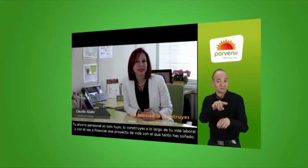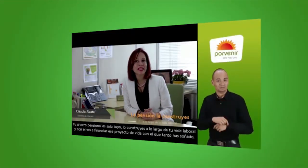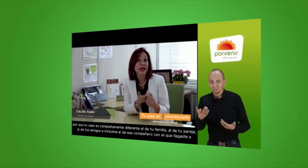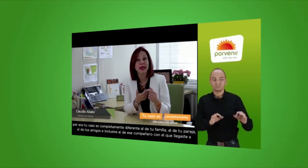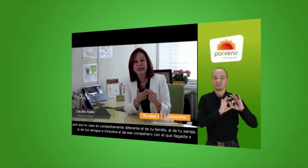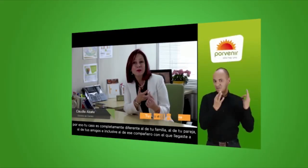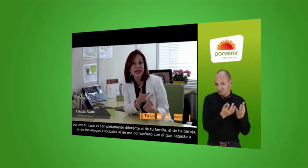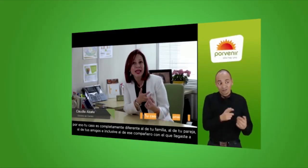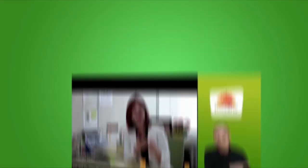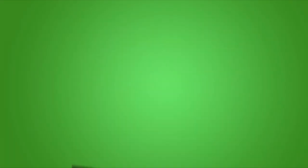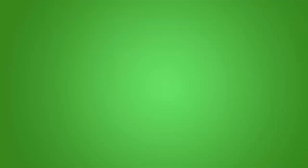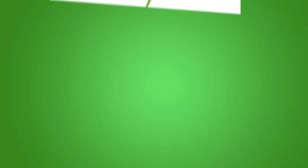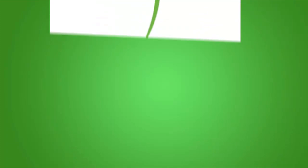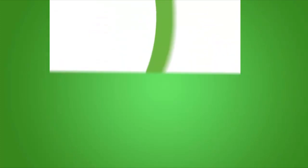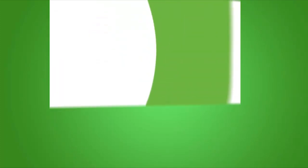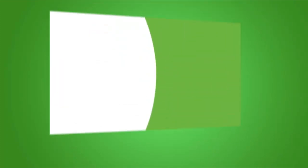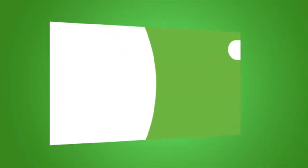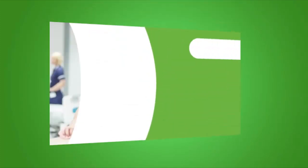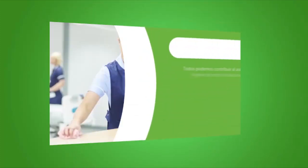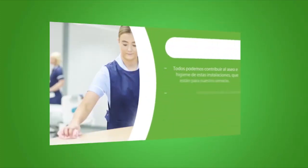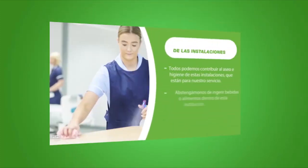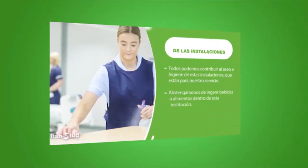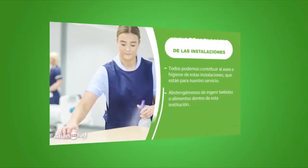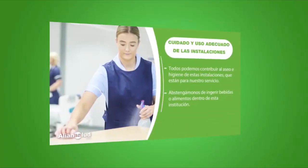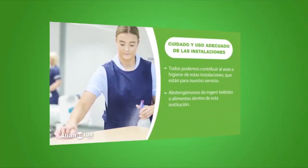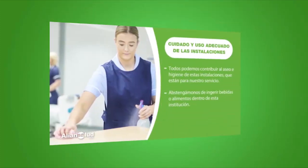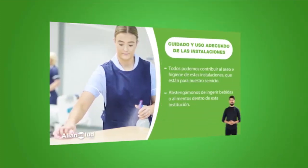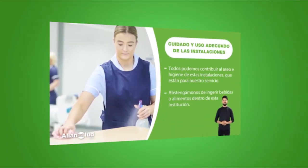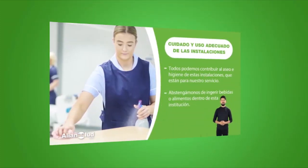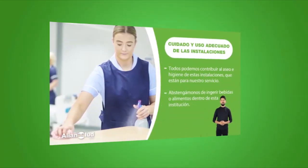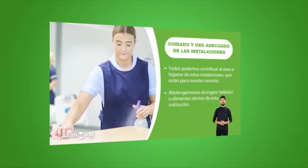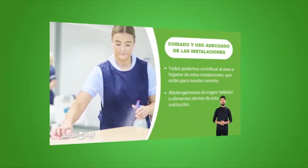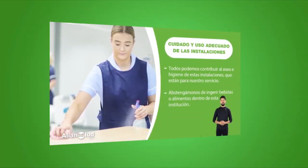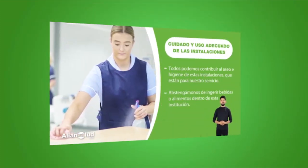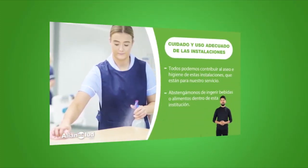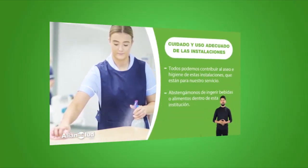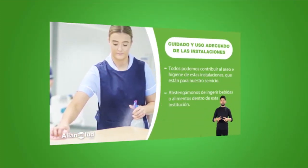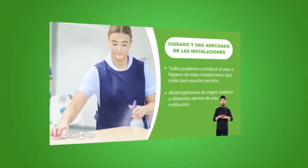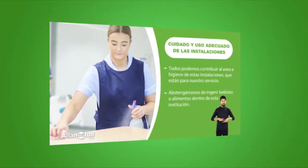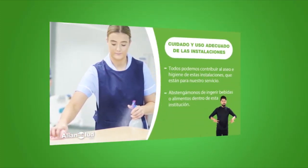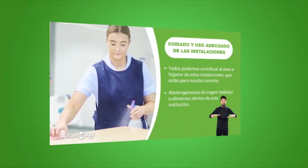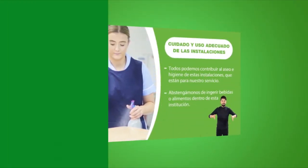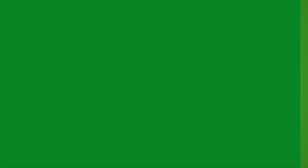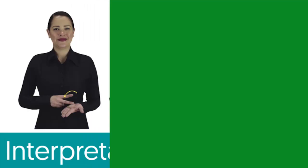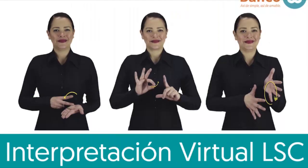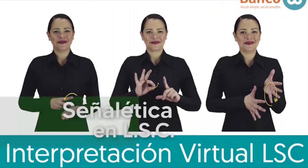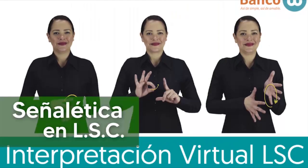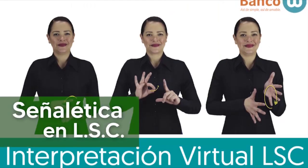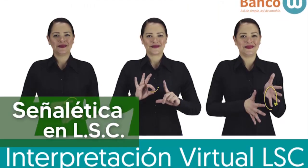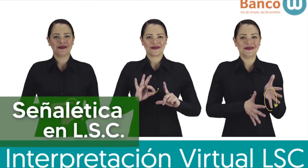Puedes contar con videos accesibles y con contenidos en lengua de señas colombiana. Señalética en lengua de